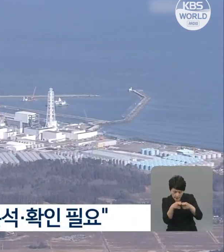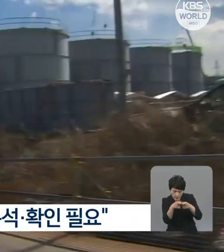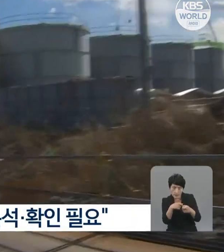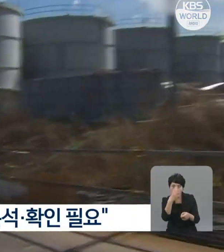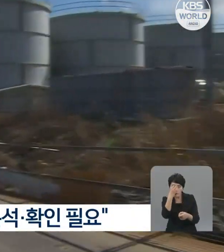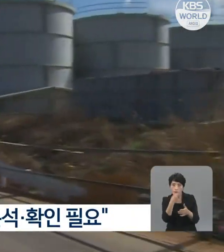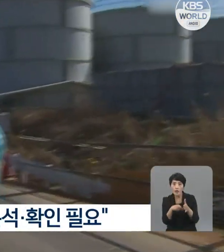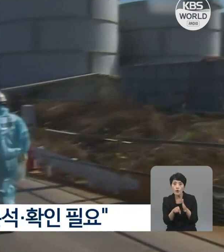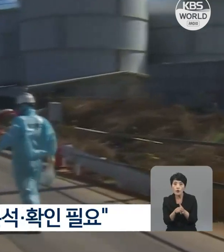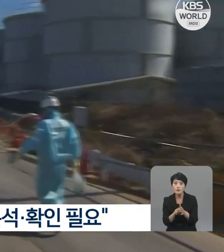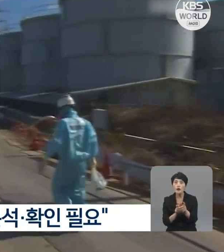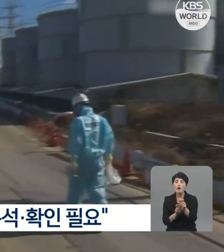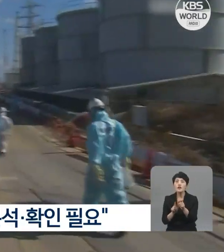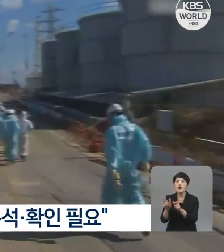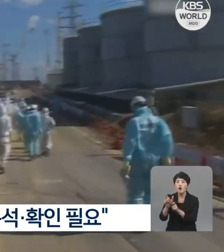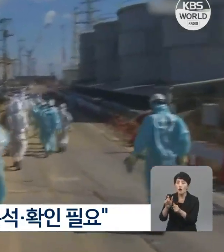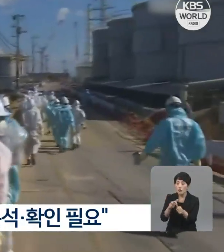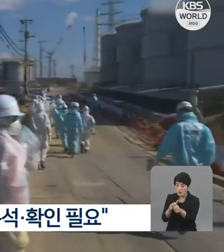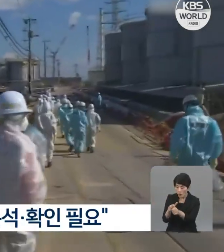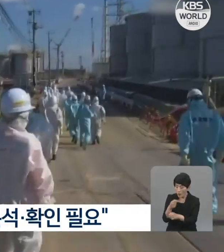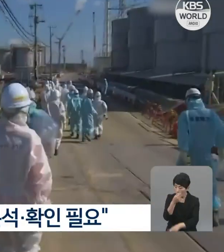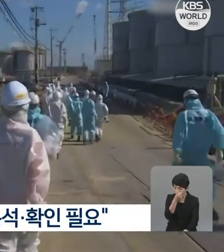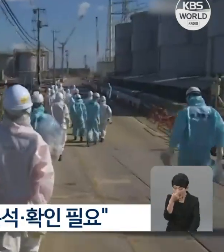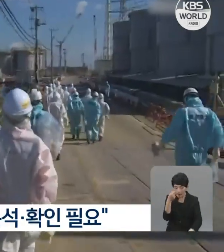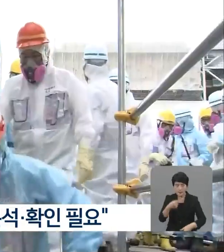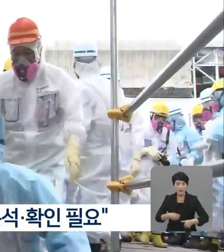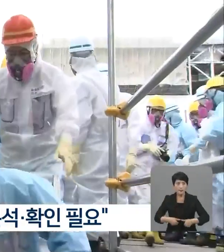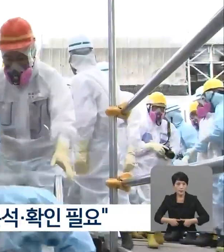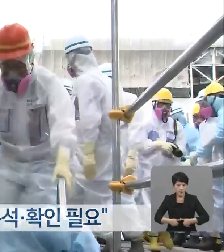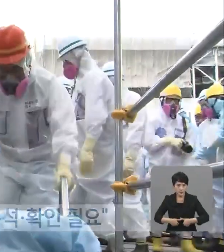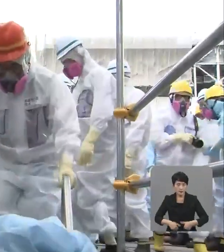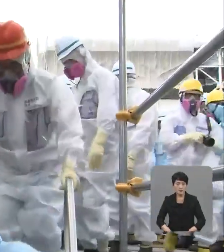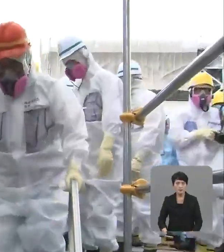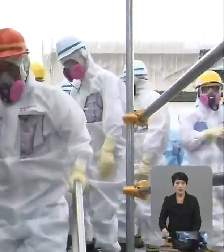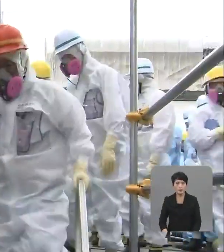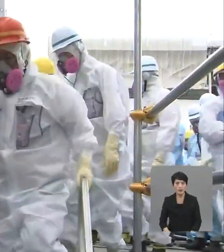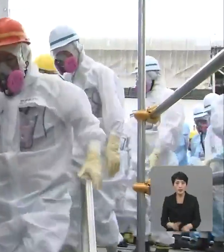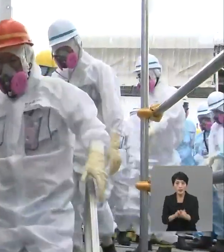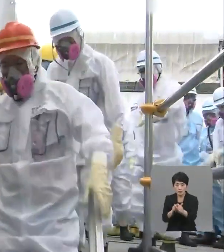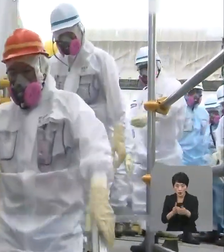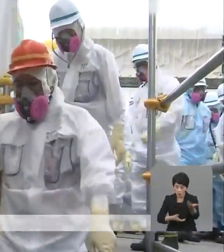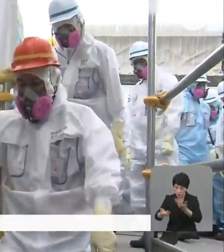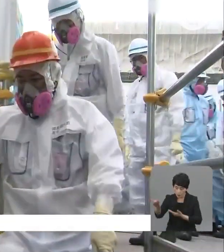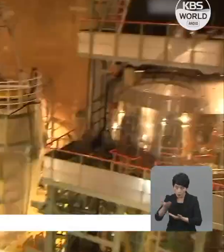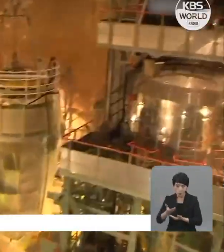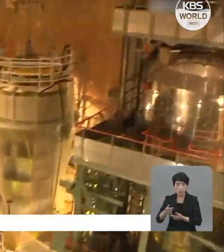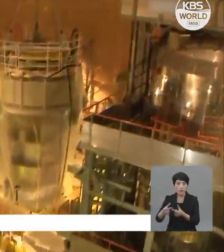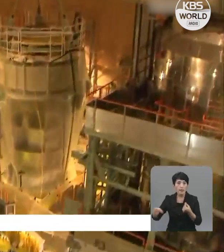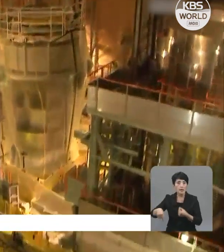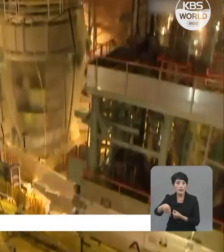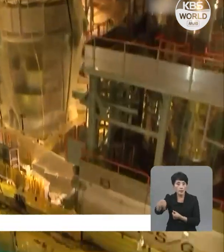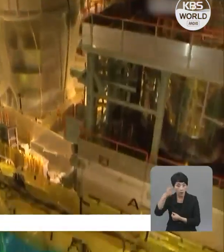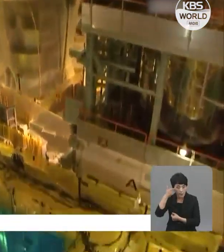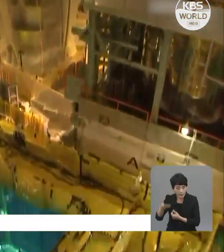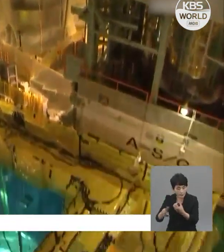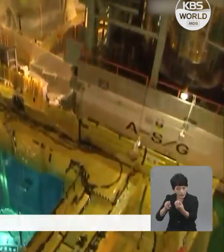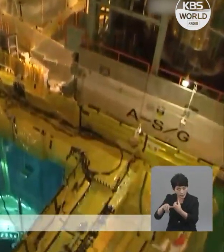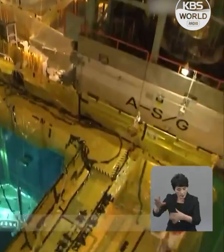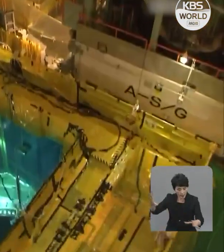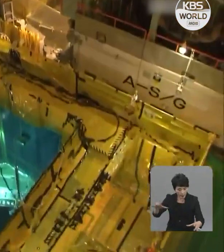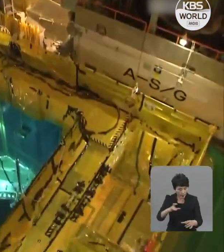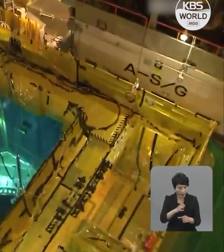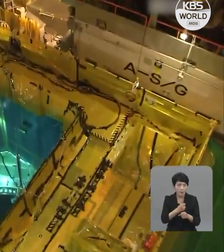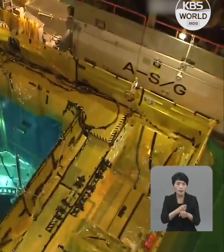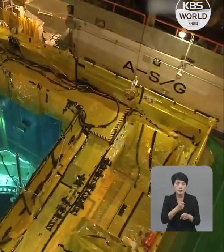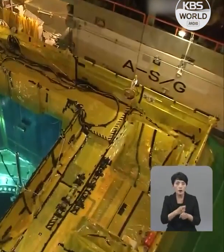tình huống bất thường. Trong thời gian tới, đoàn thanh sát có kế hoạch sẽ phân tích tài liệu thu thập được cùng với kết quả kiểm chứng mẫu thử của Cơ quan